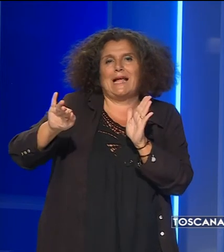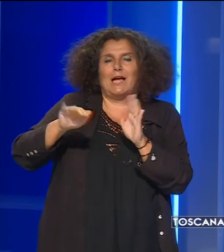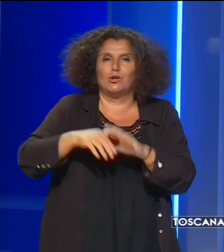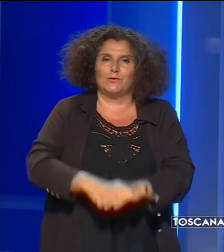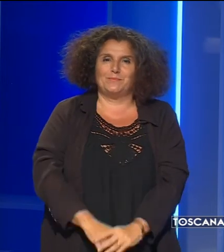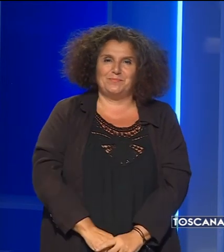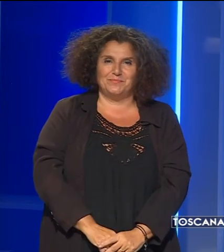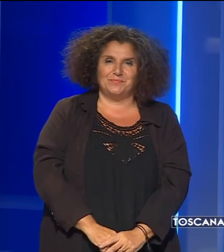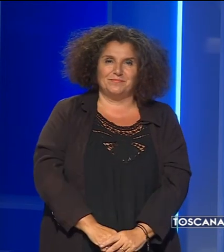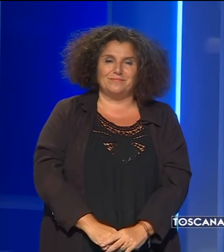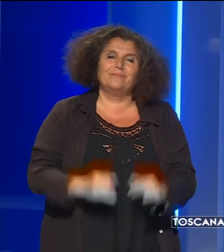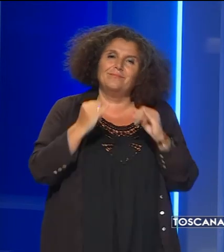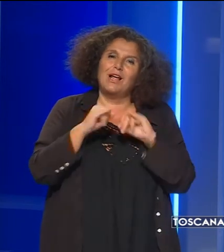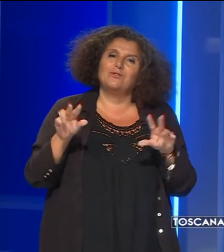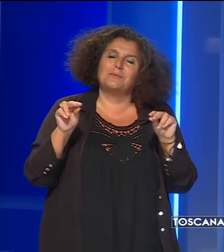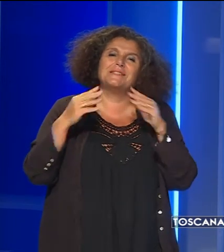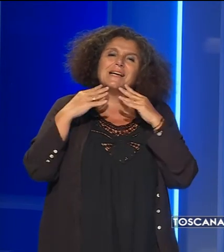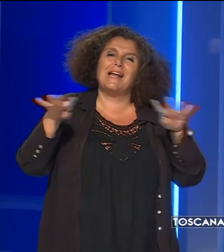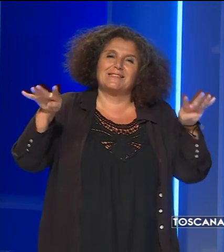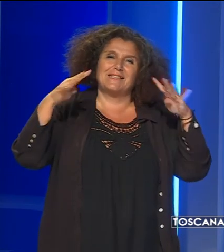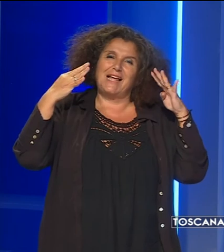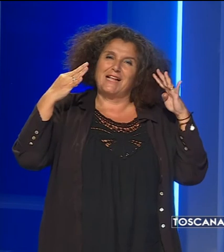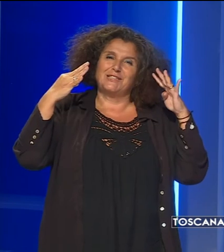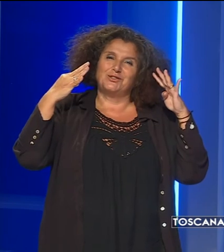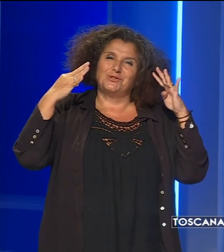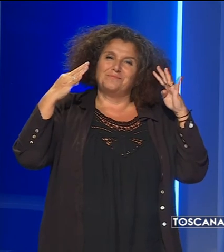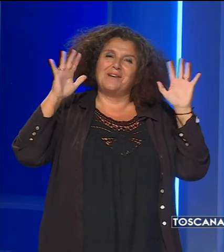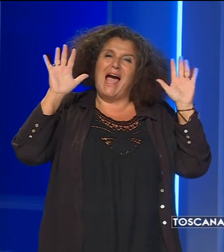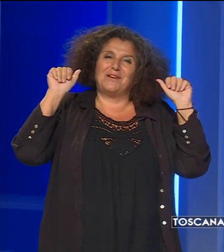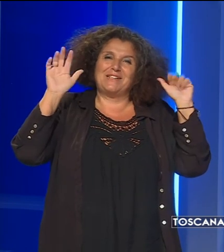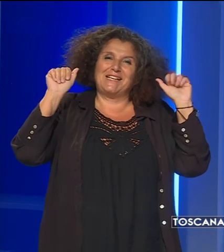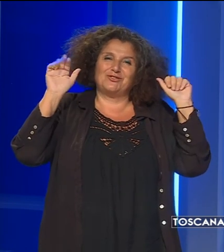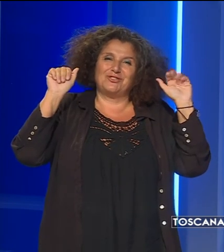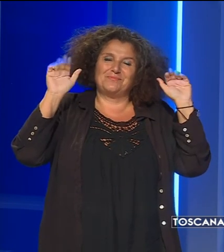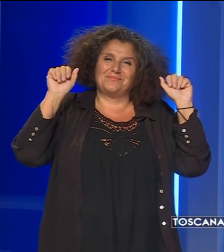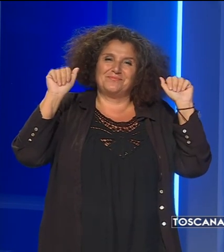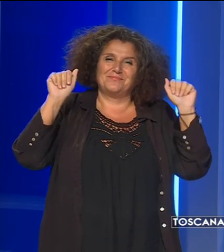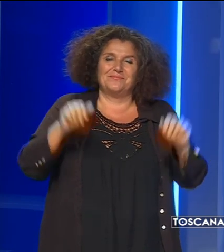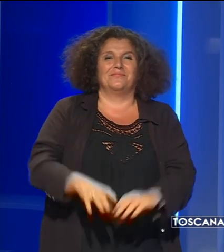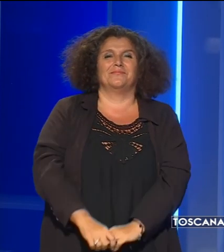per questa sera è tutto grazie per averci seguiti arrivederci